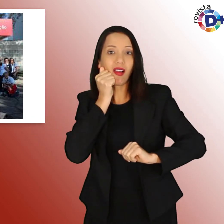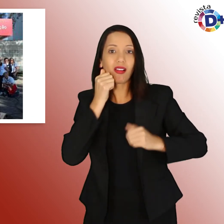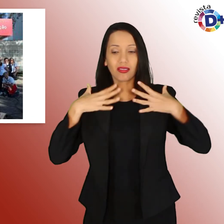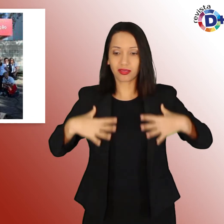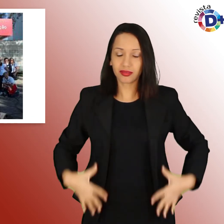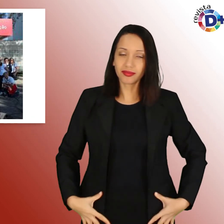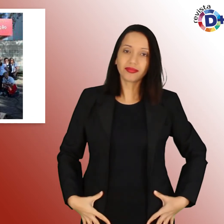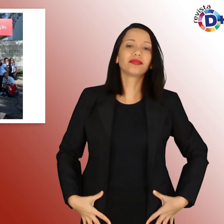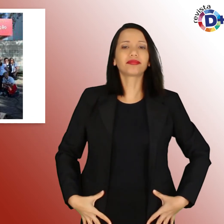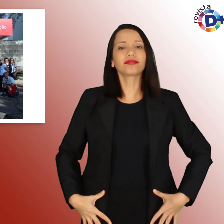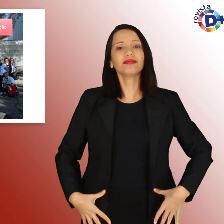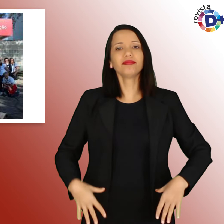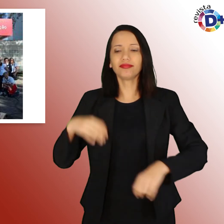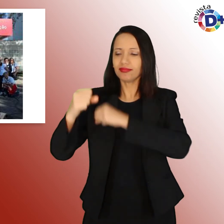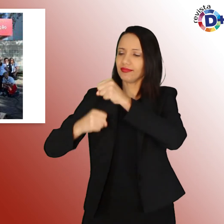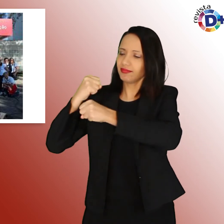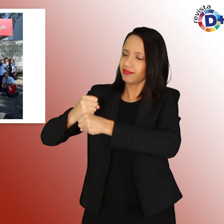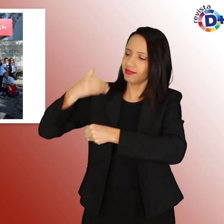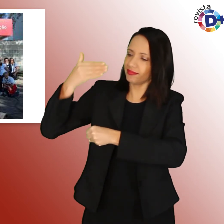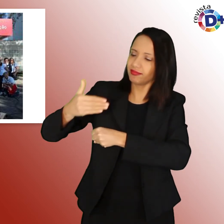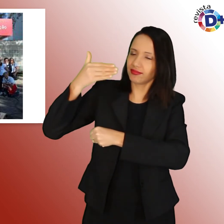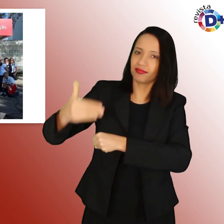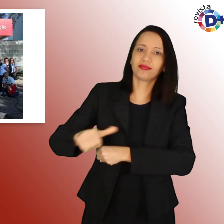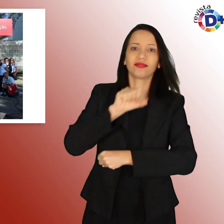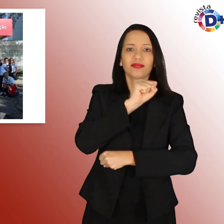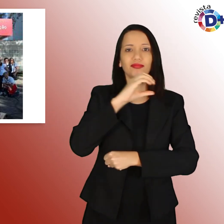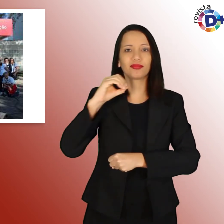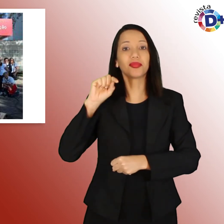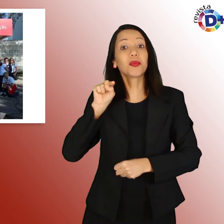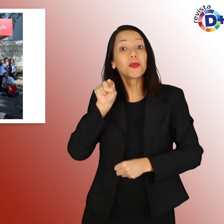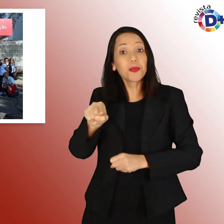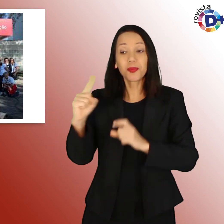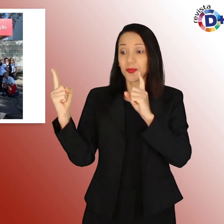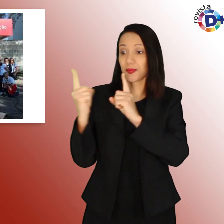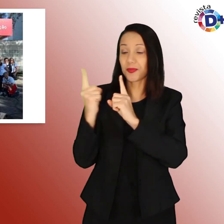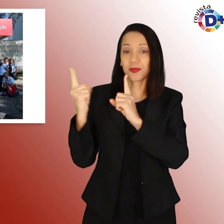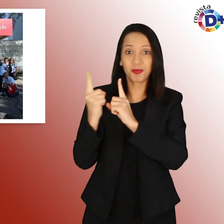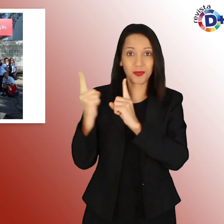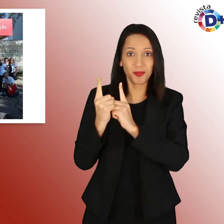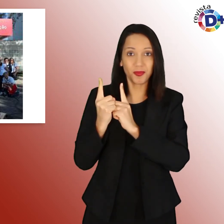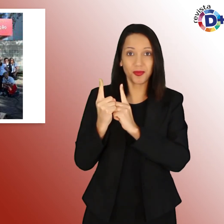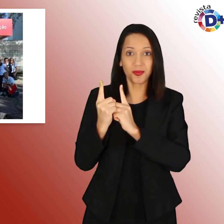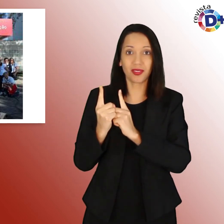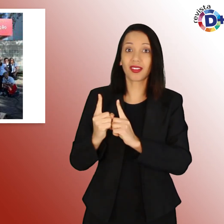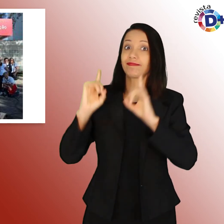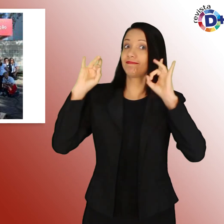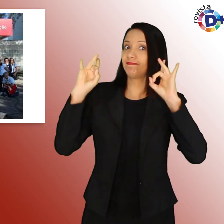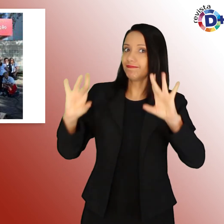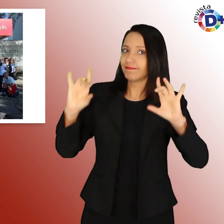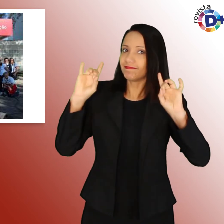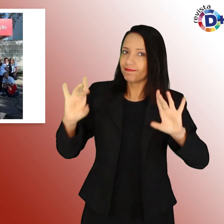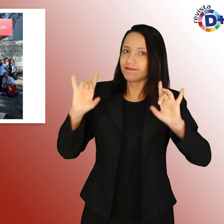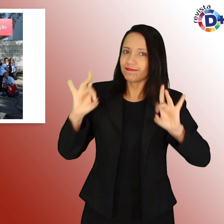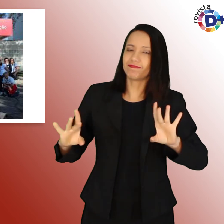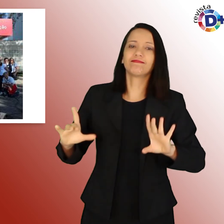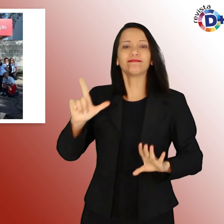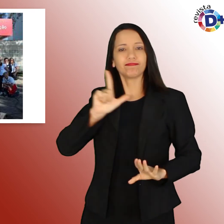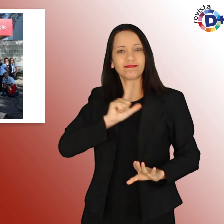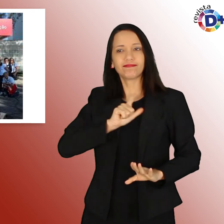realiza cerca de 800 mil atendimentos especializados para pacientes de todas as